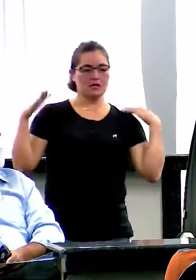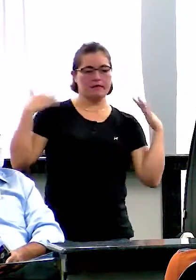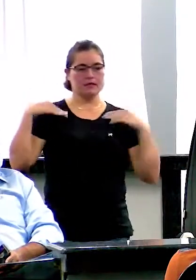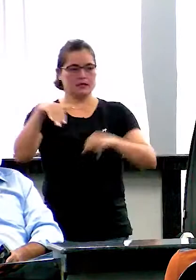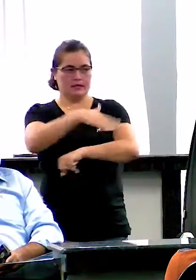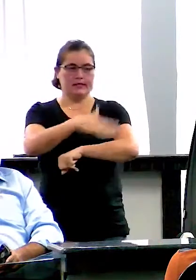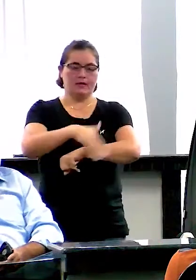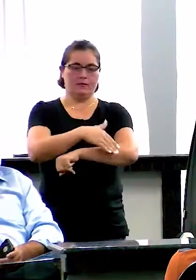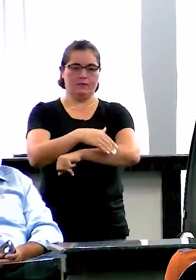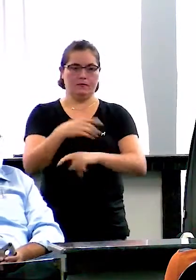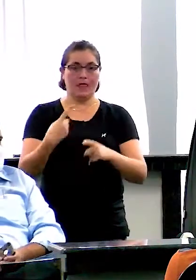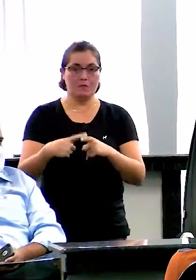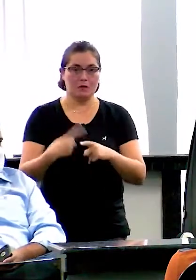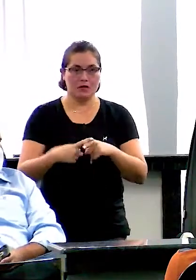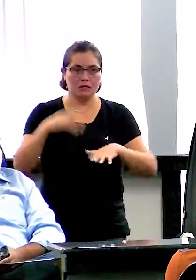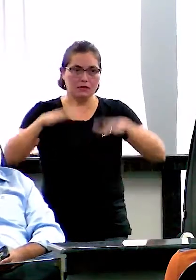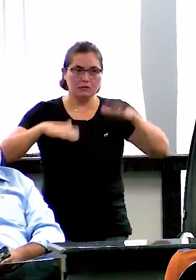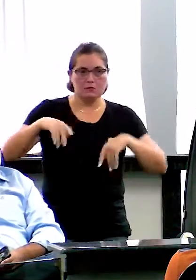assintomáticos.